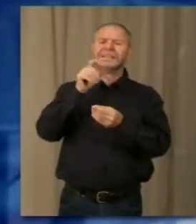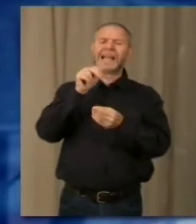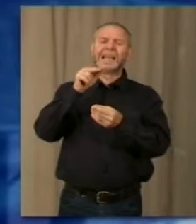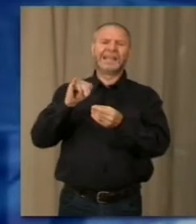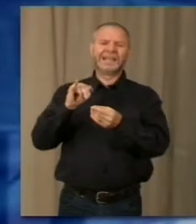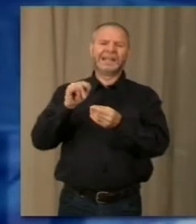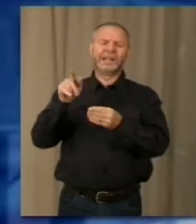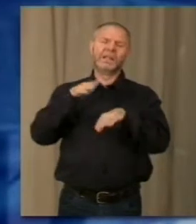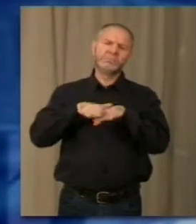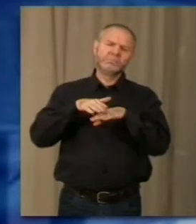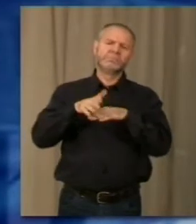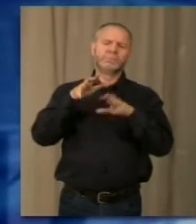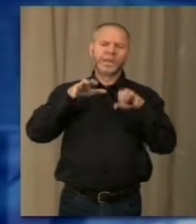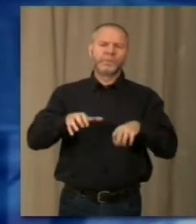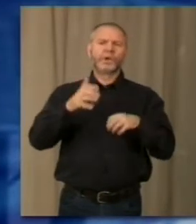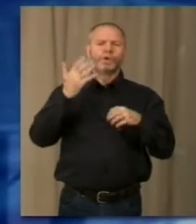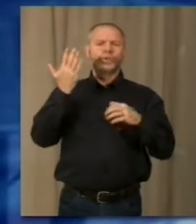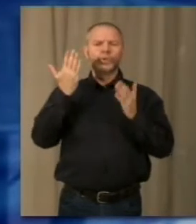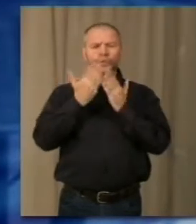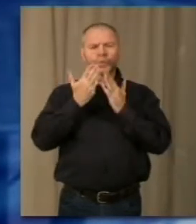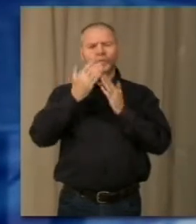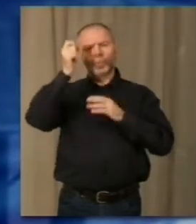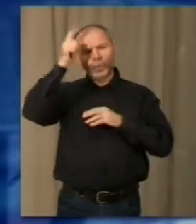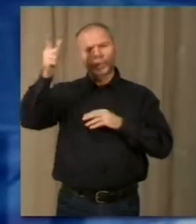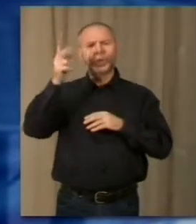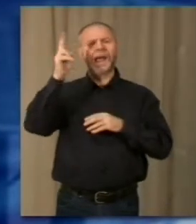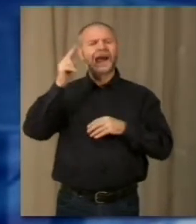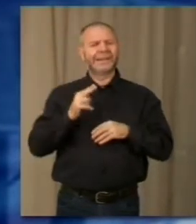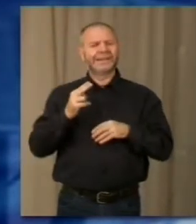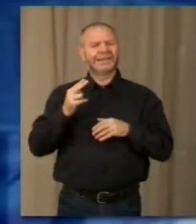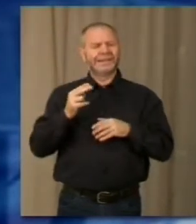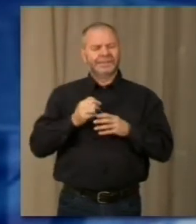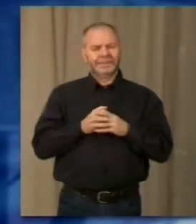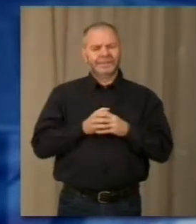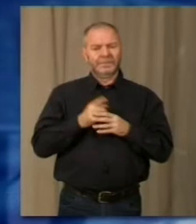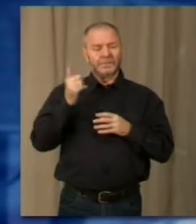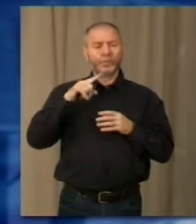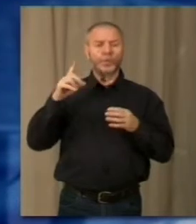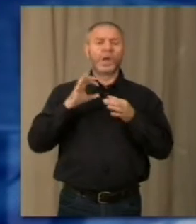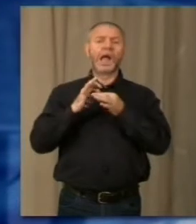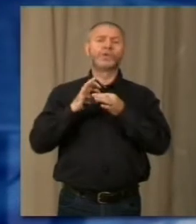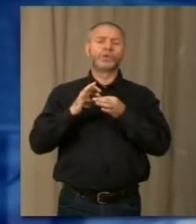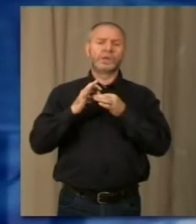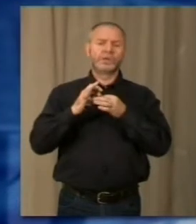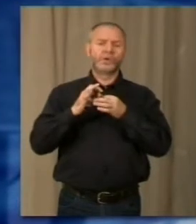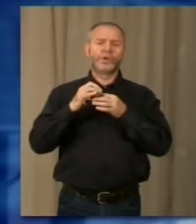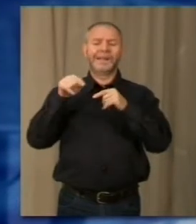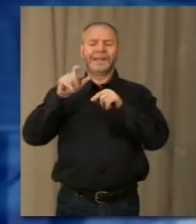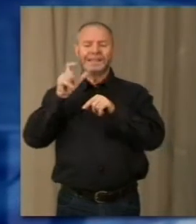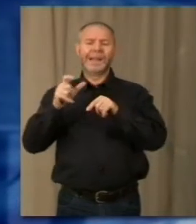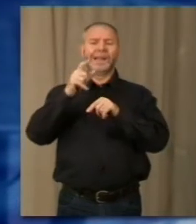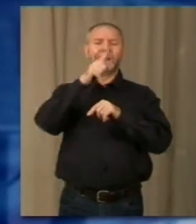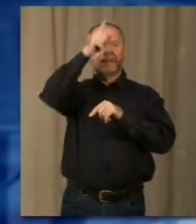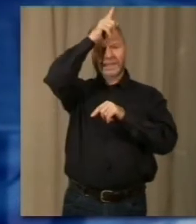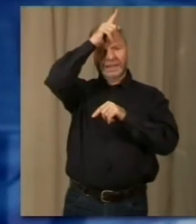impegno nella cultura e nella promozione dell'arte contemporanea e per essere presidente dell'associazione italo-tedesca Spirito del Lago. Da